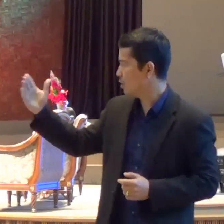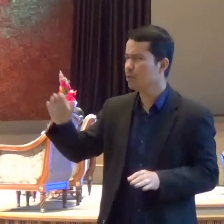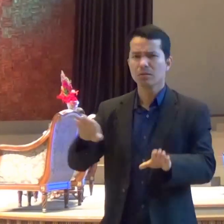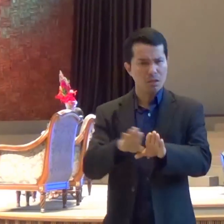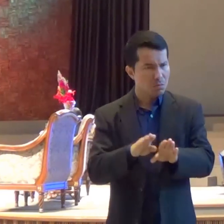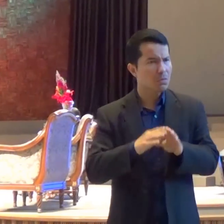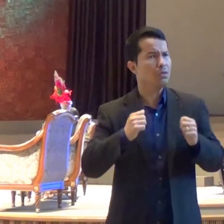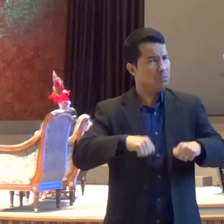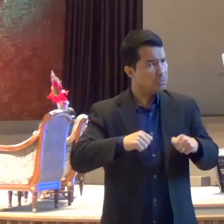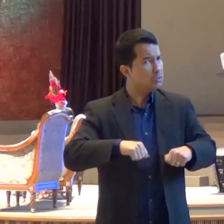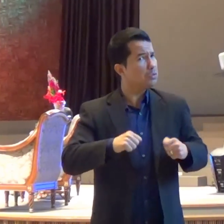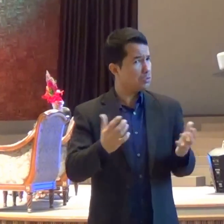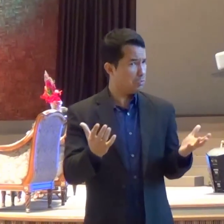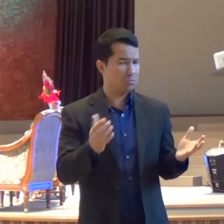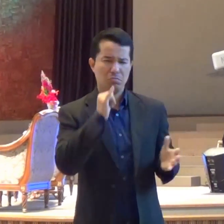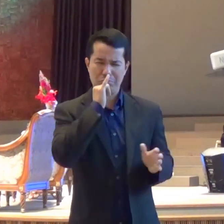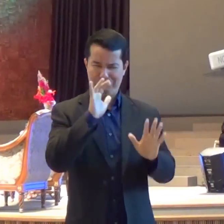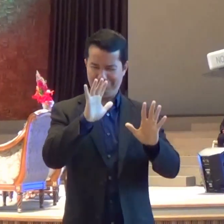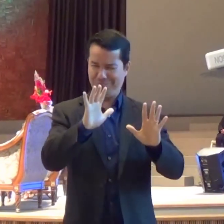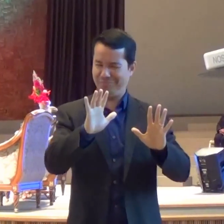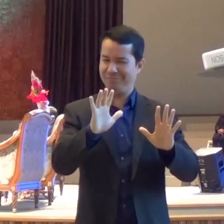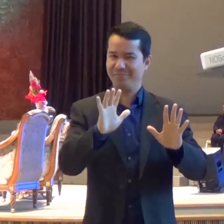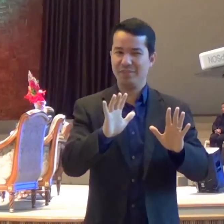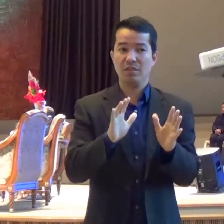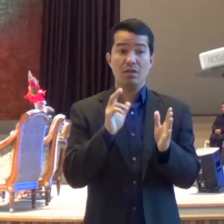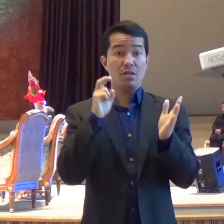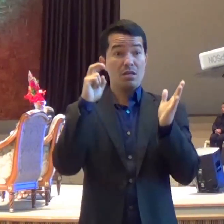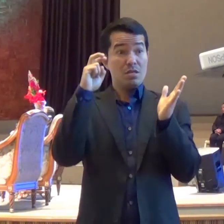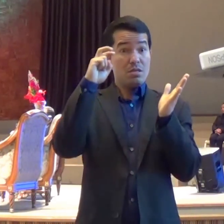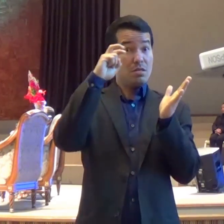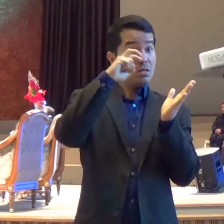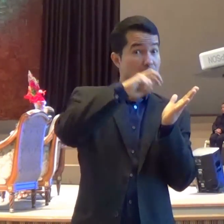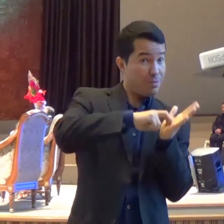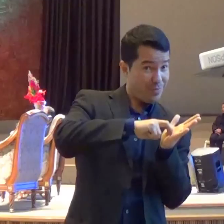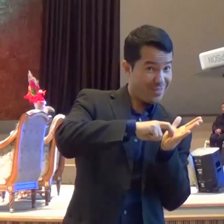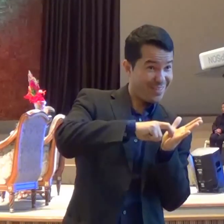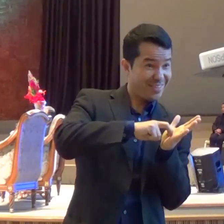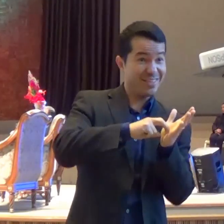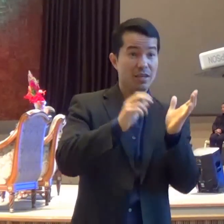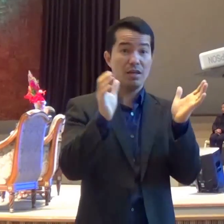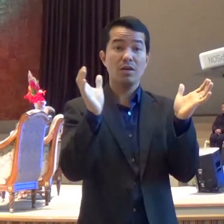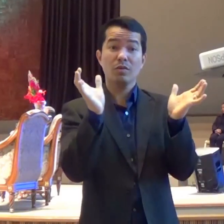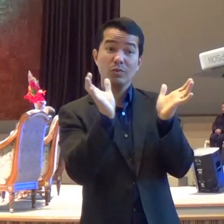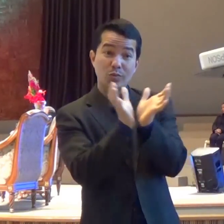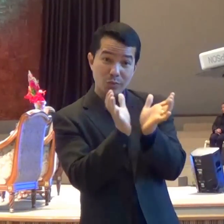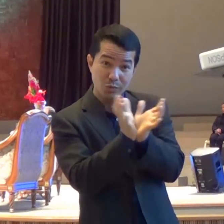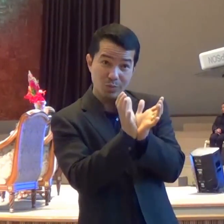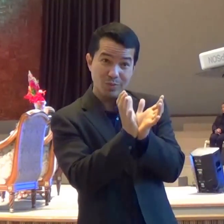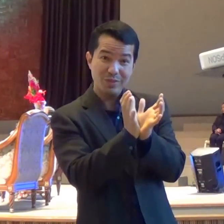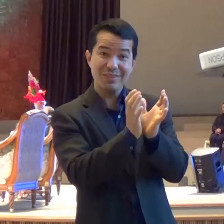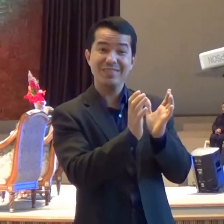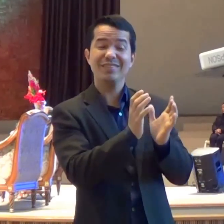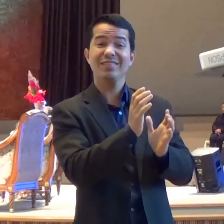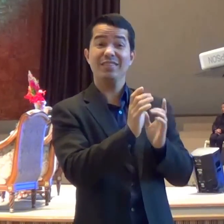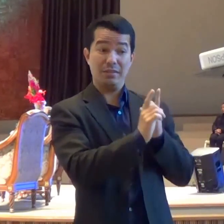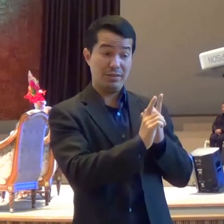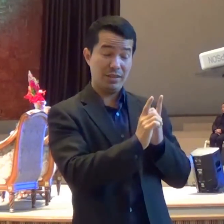Olha só Foi preciso que bem cedinho de manhã Porque nós tivemos o primeiro culto às nove horas Bem